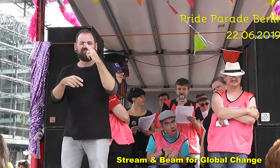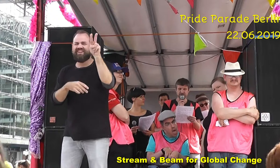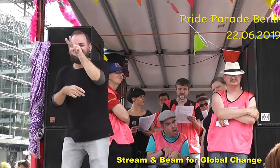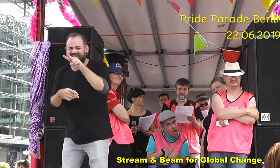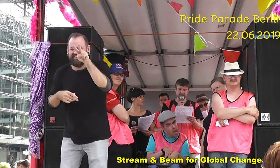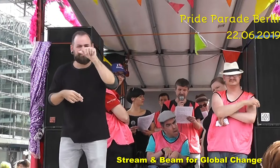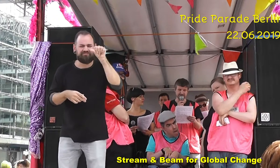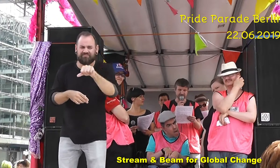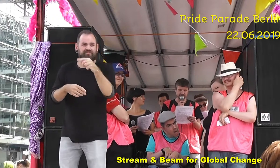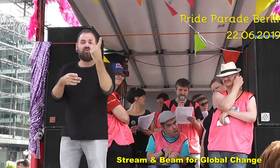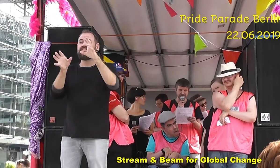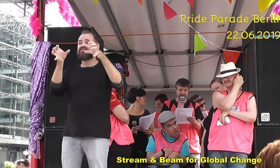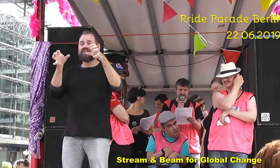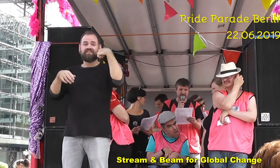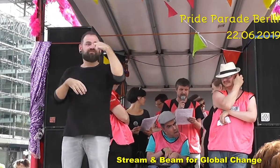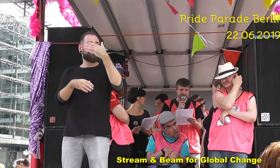Texte in schwerer Sprache.